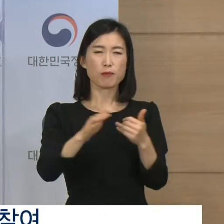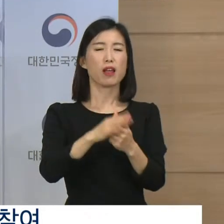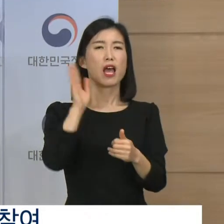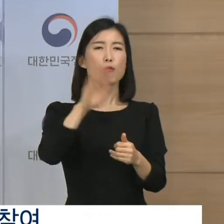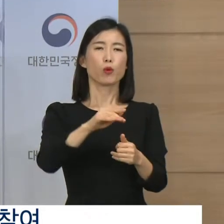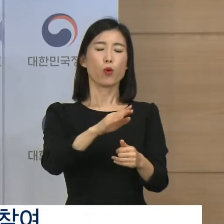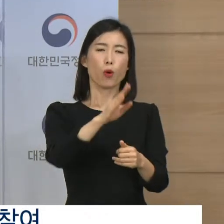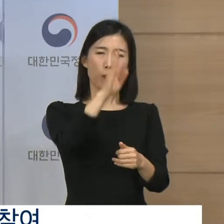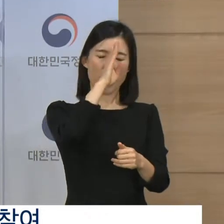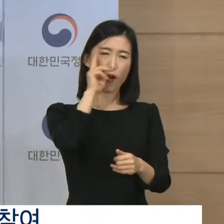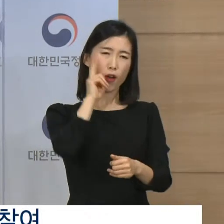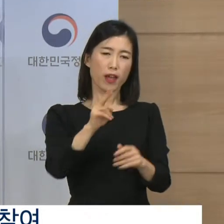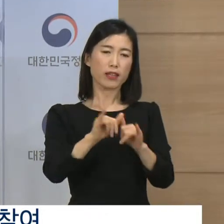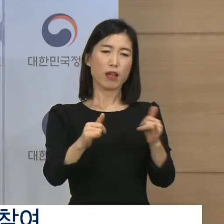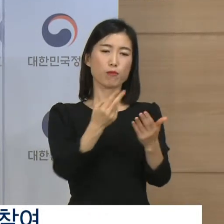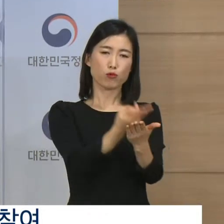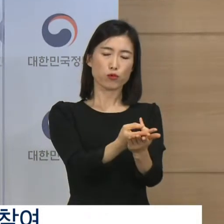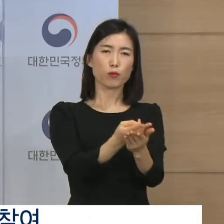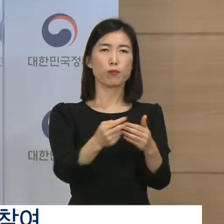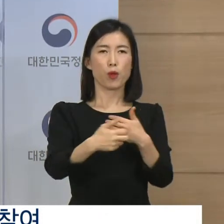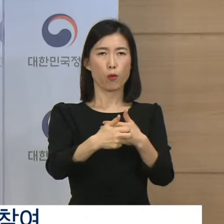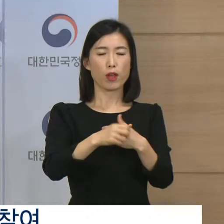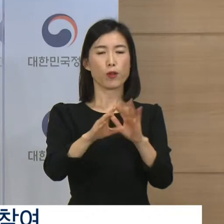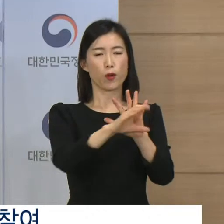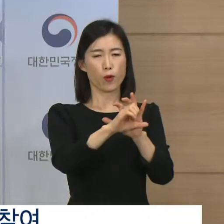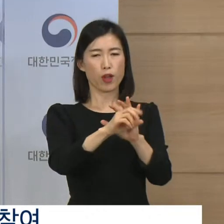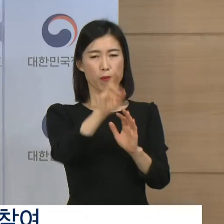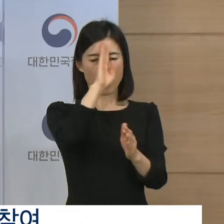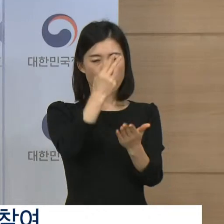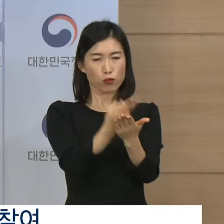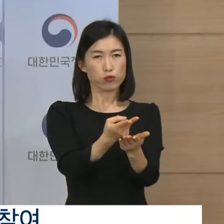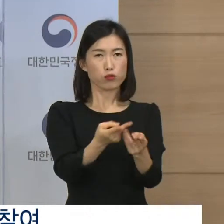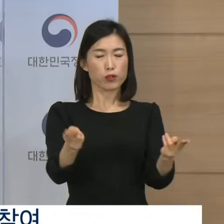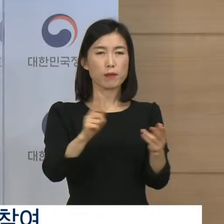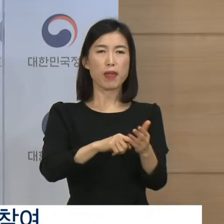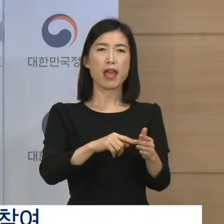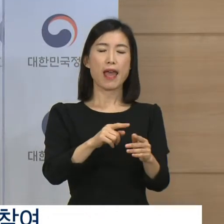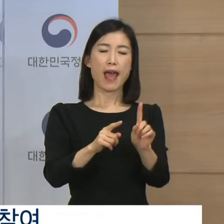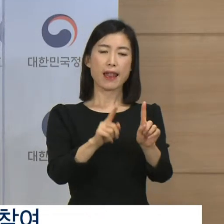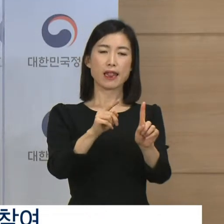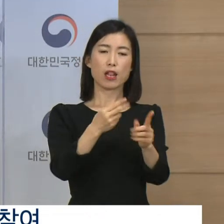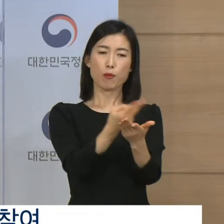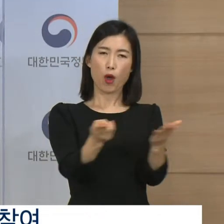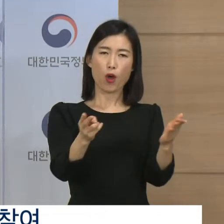중환자천담치료병상운영병원의 손실보상병상단가를